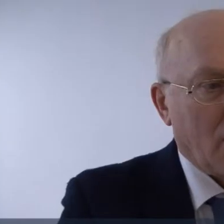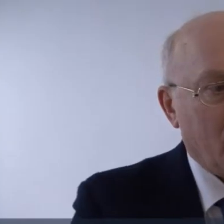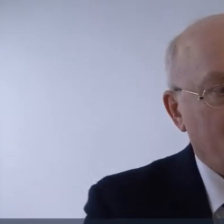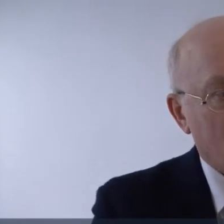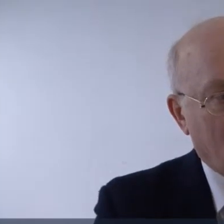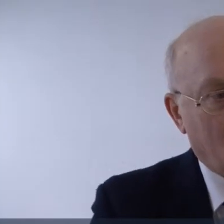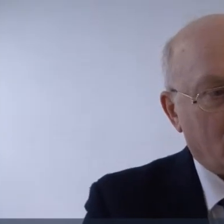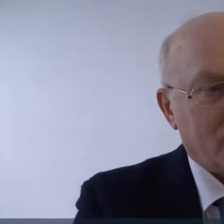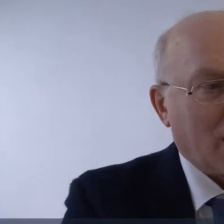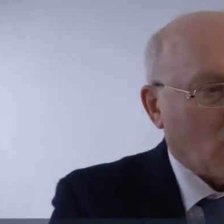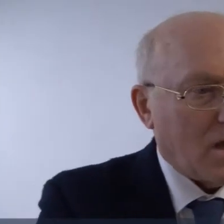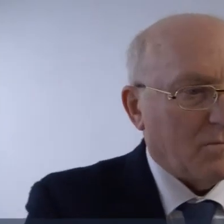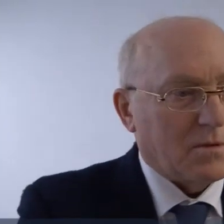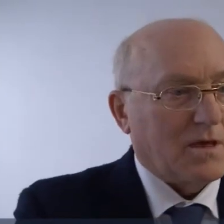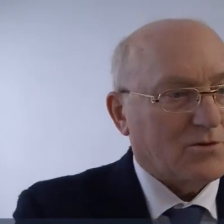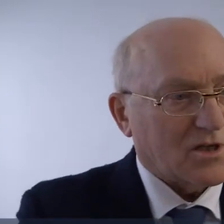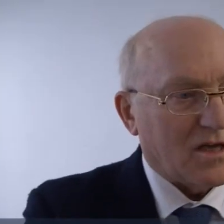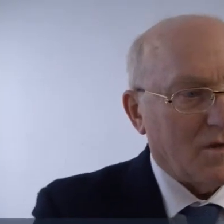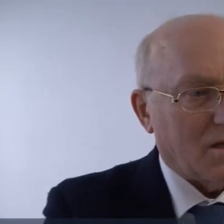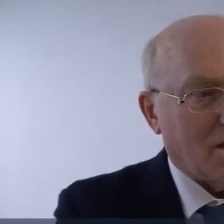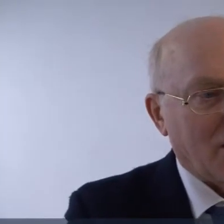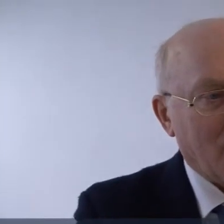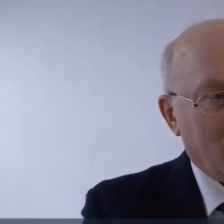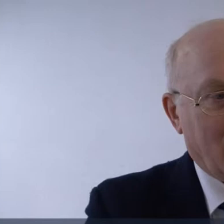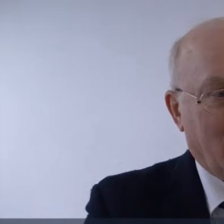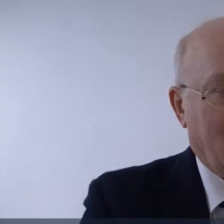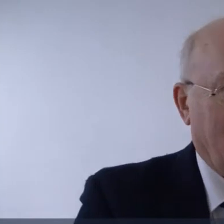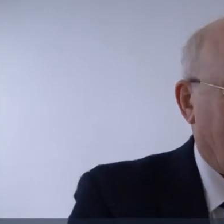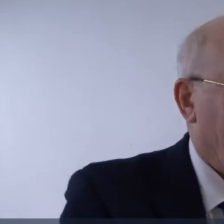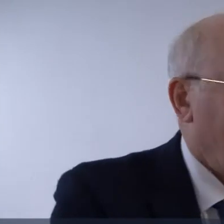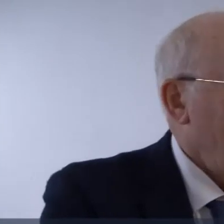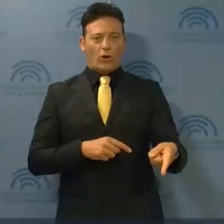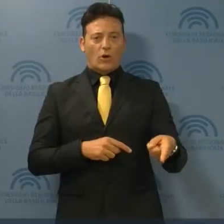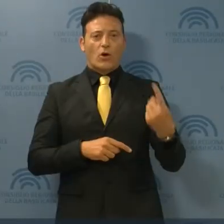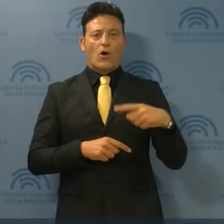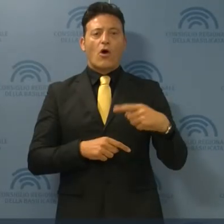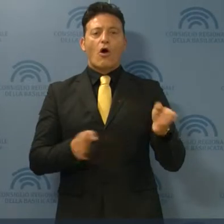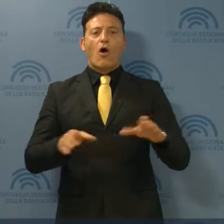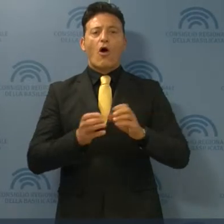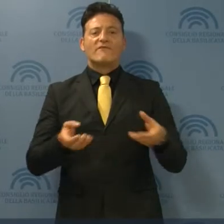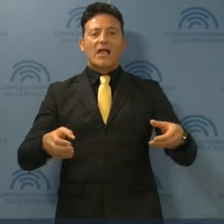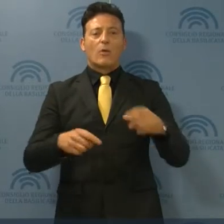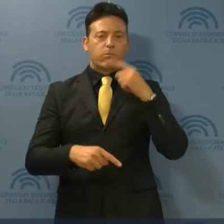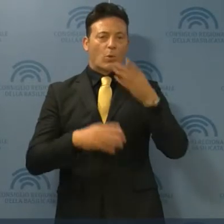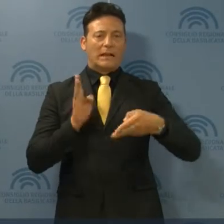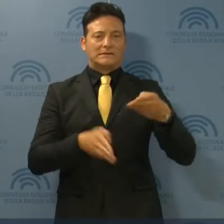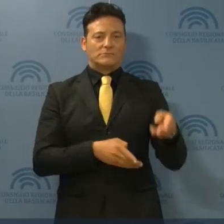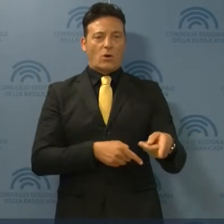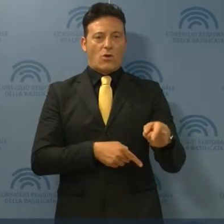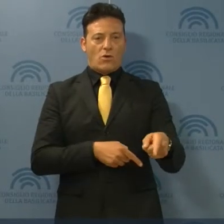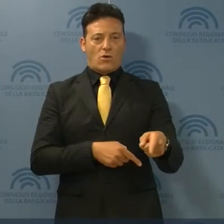Lo ha detto il garante dell'infanzia Giuliano in un convegno sul bullismo dove ha invitato a